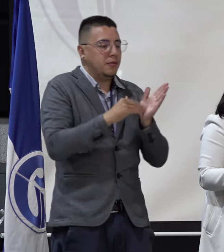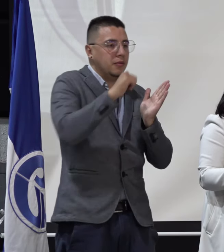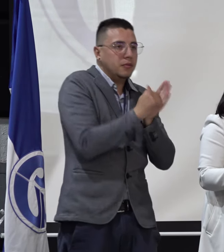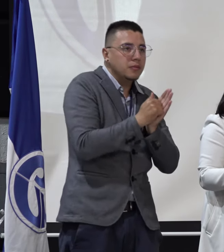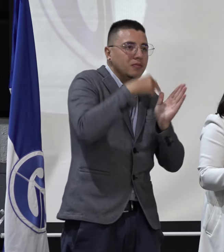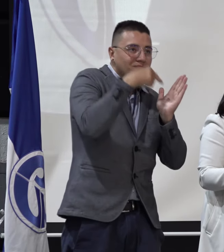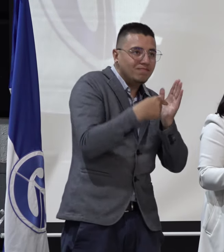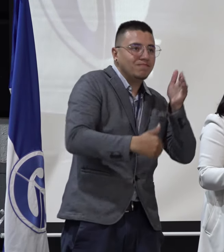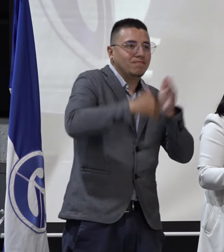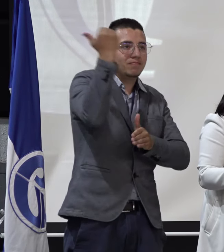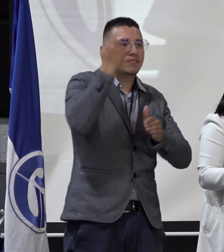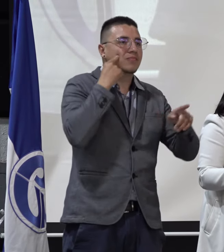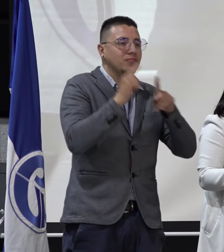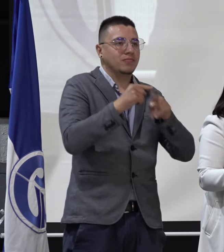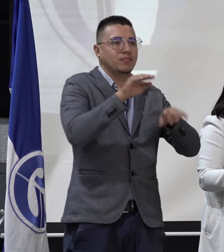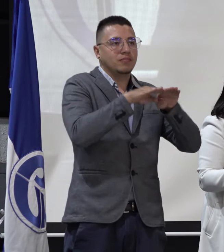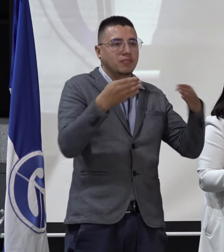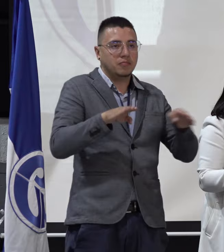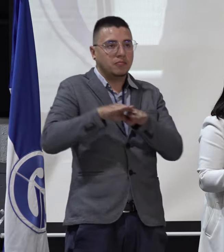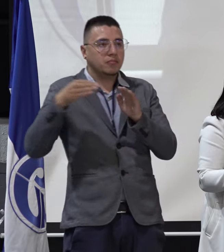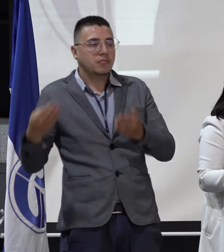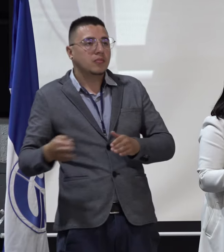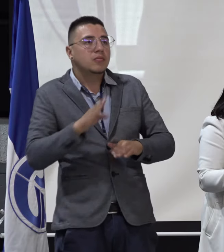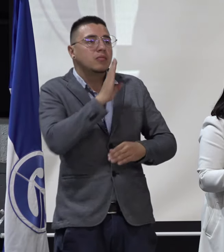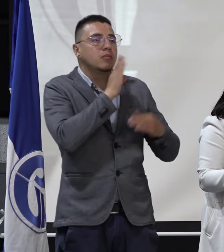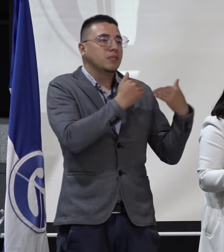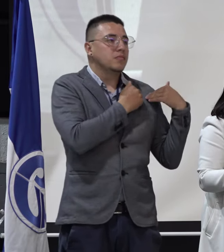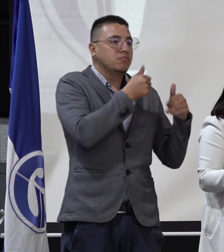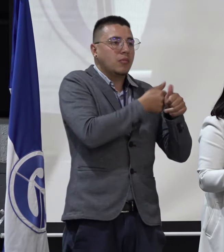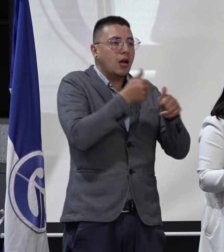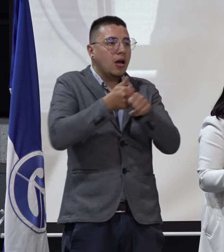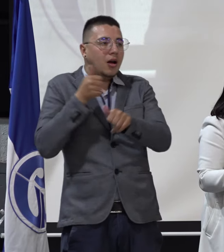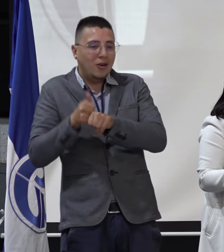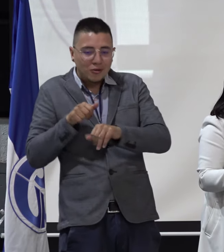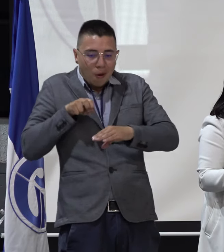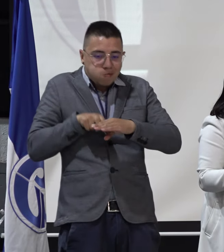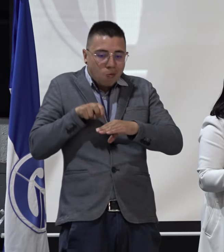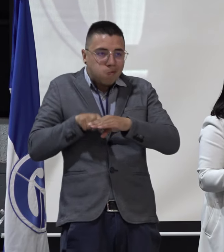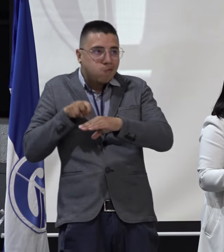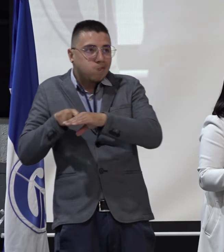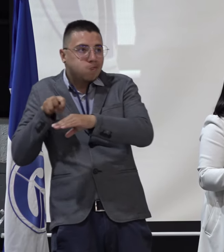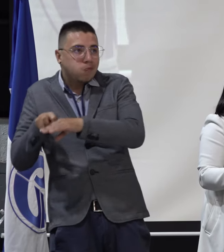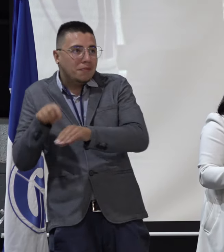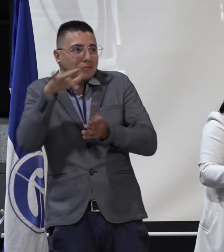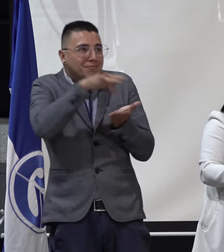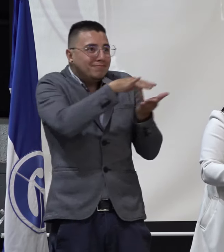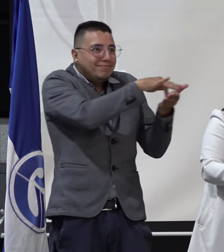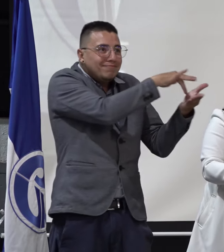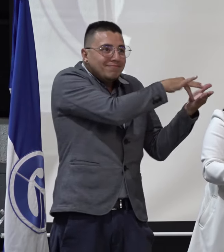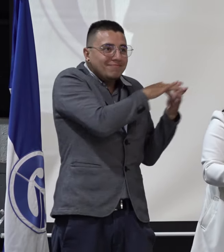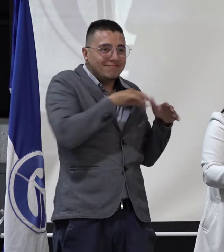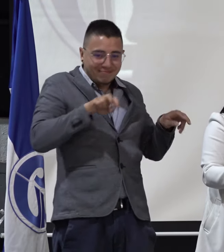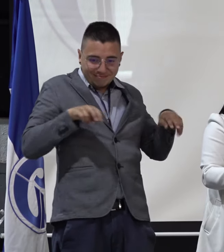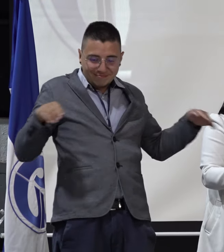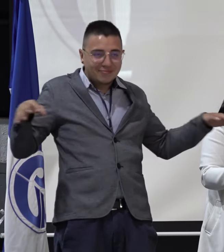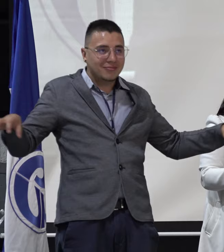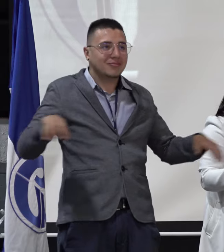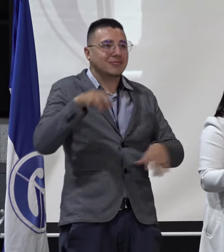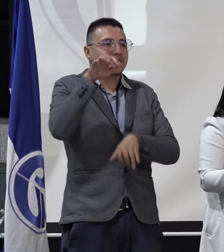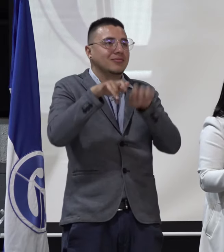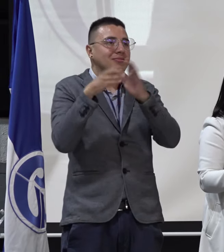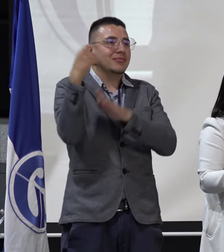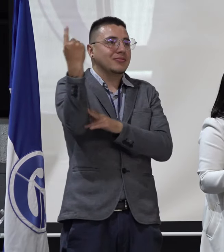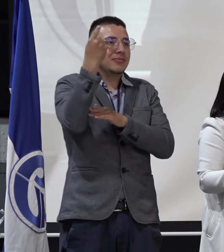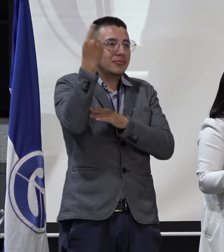apertura de las mesas. Esta será realizada por cada uno de los jurados, presidentes y asistentes que estamos apoyando en la Secretaría General.